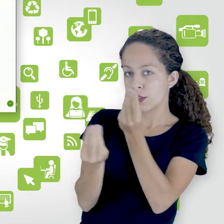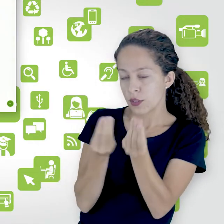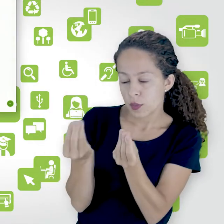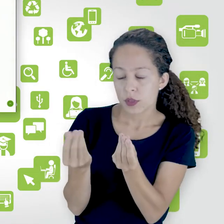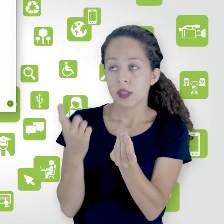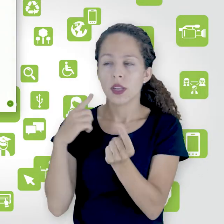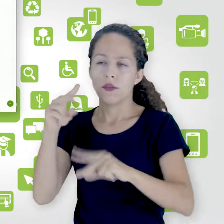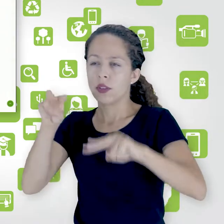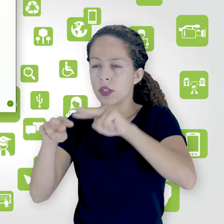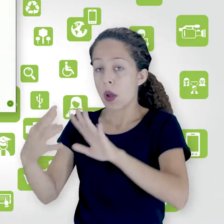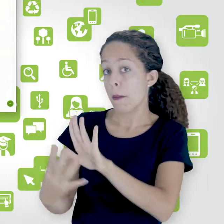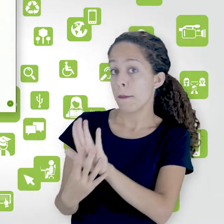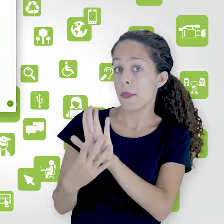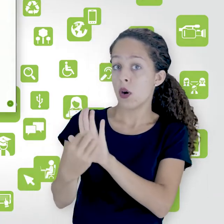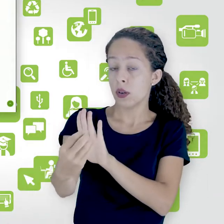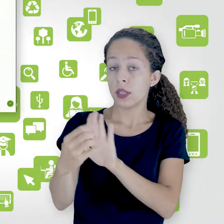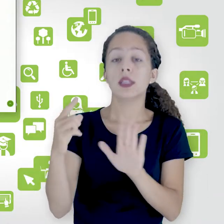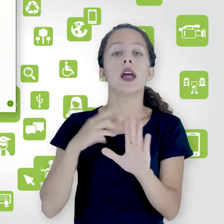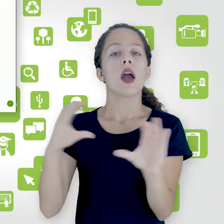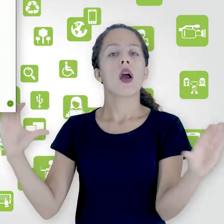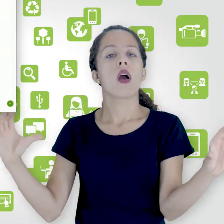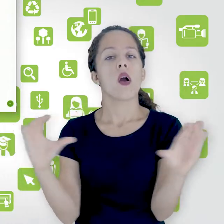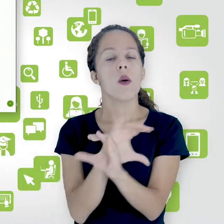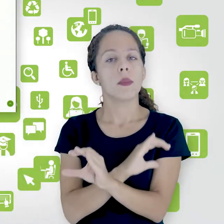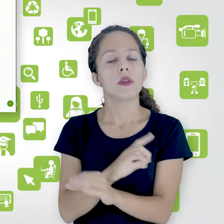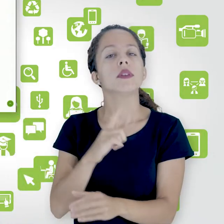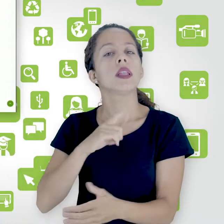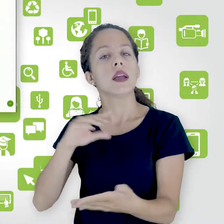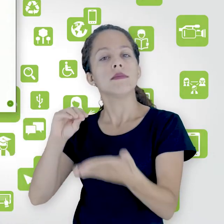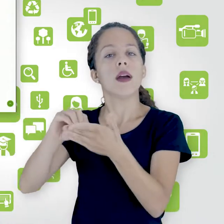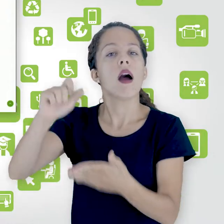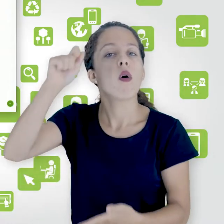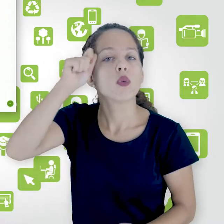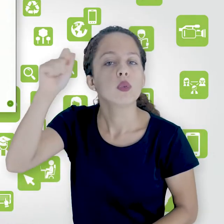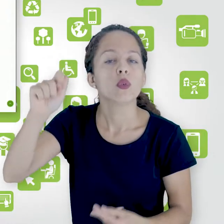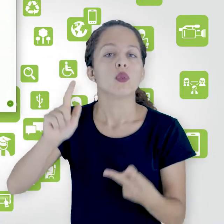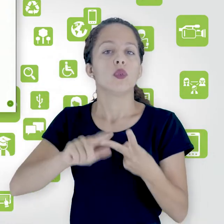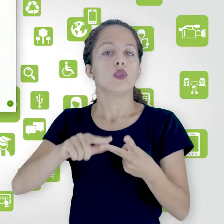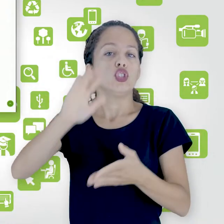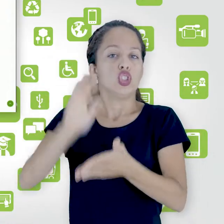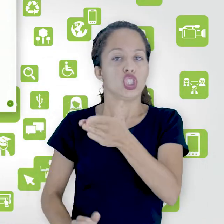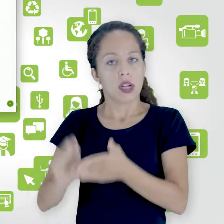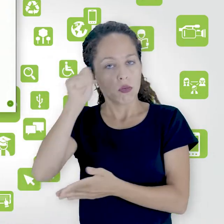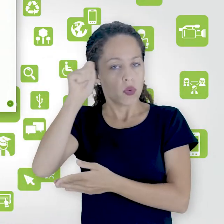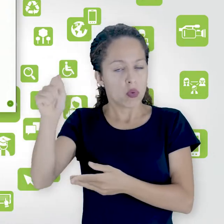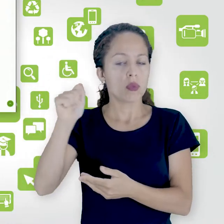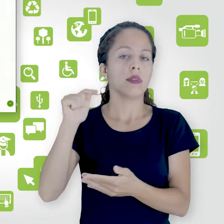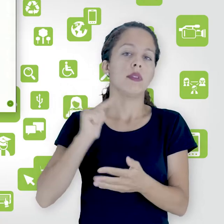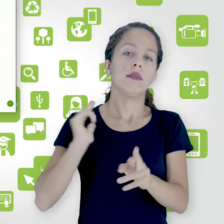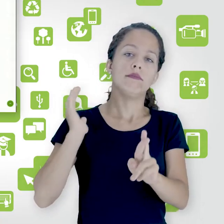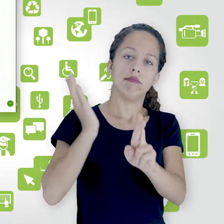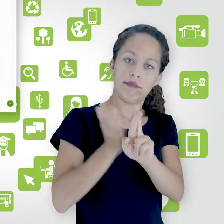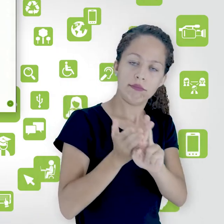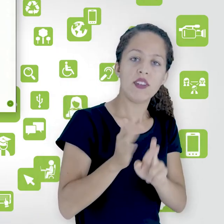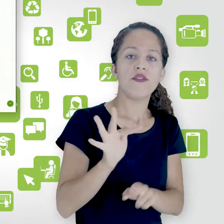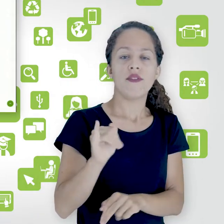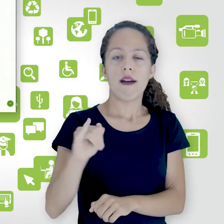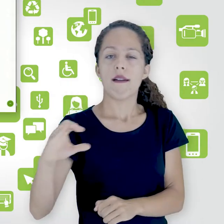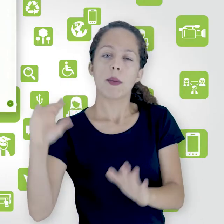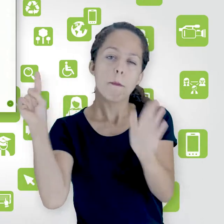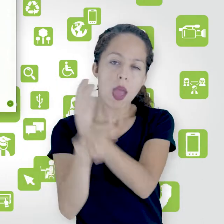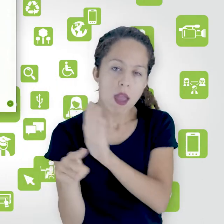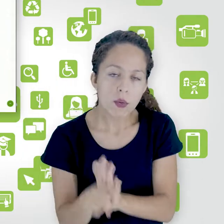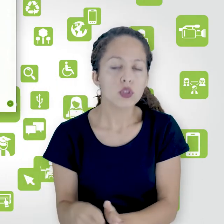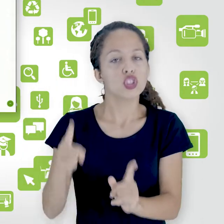visualização, nós temos completo com autor, sem autor, contínuo, enciclopédia, FAQ, lista de